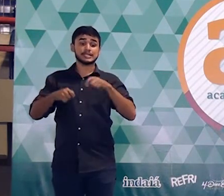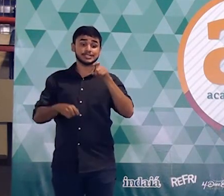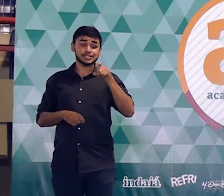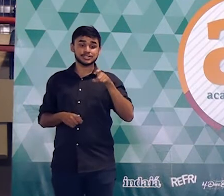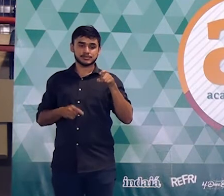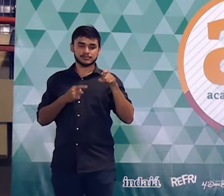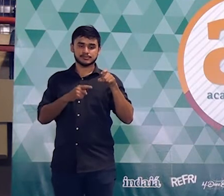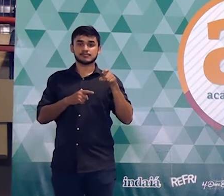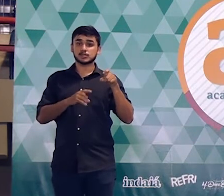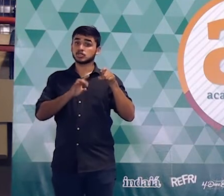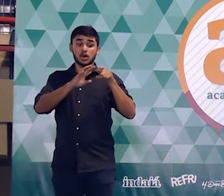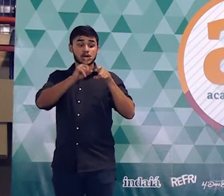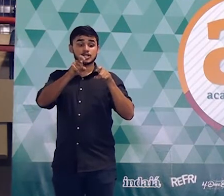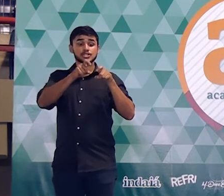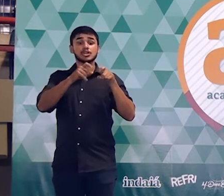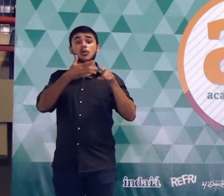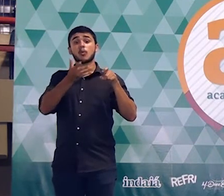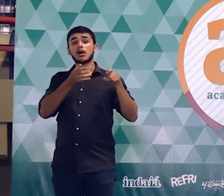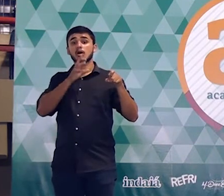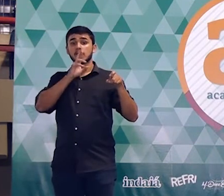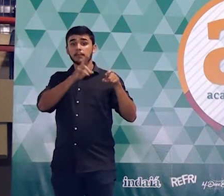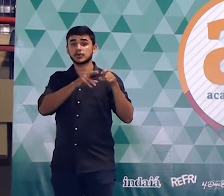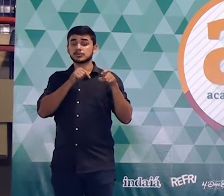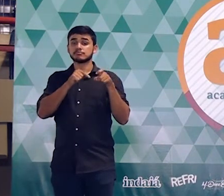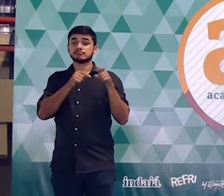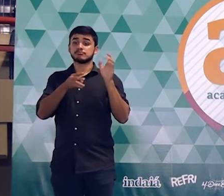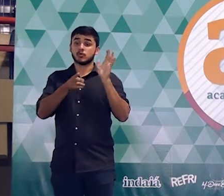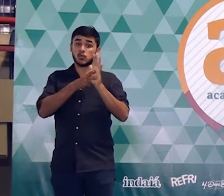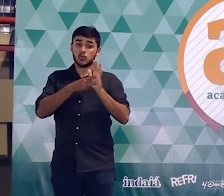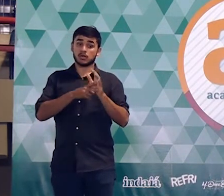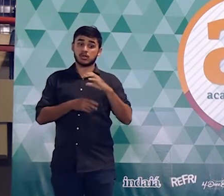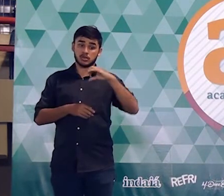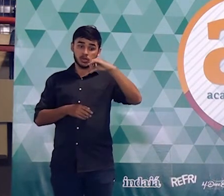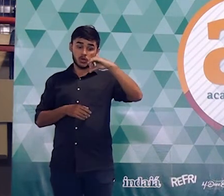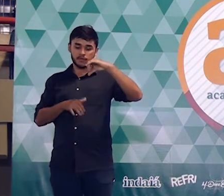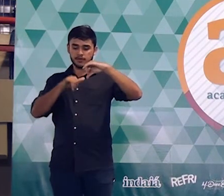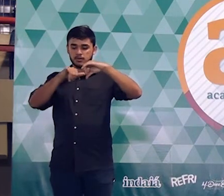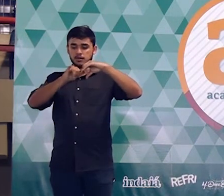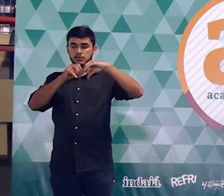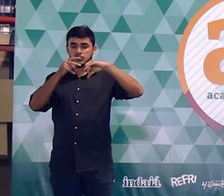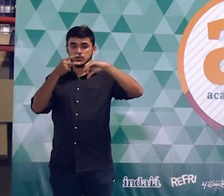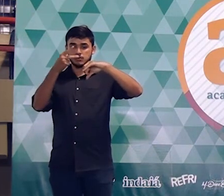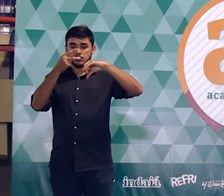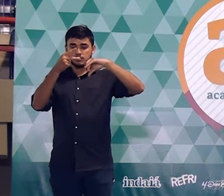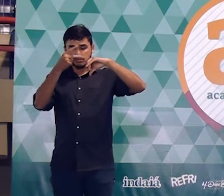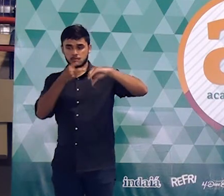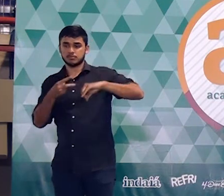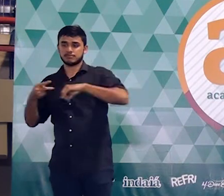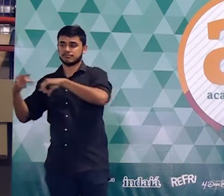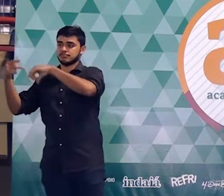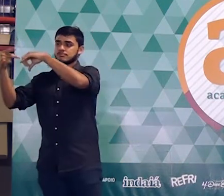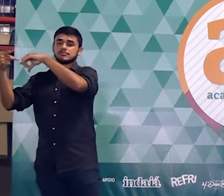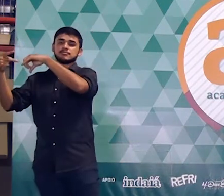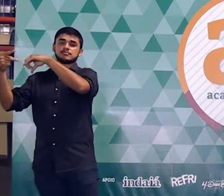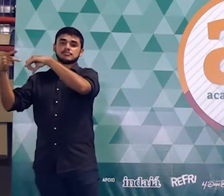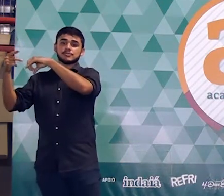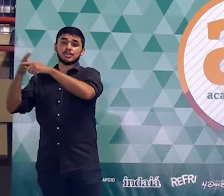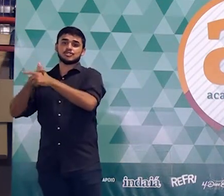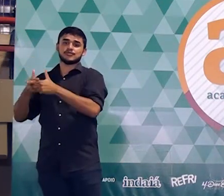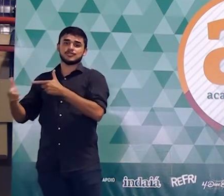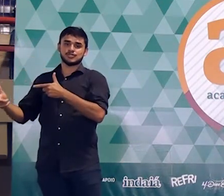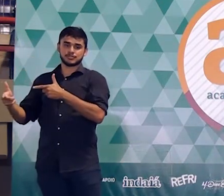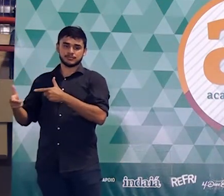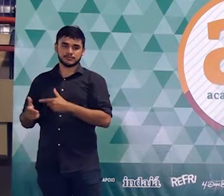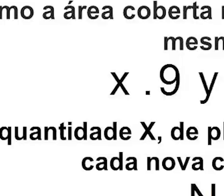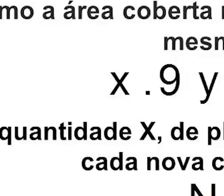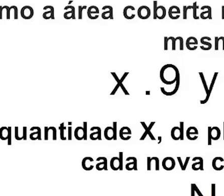o é eu vou fazer? Eu vou pegar esse 9Y ao quadrado que está multiplicando e vou passar para o outro lado dividindo. Então, como é que